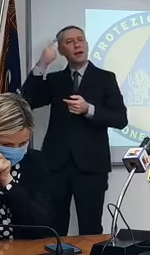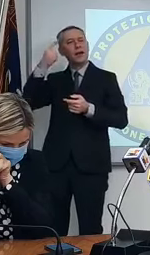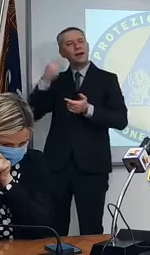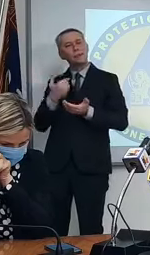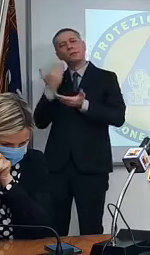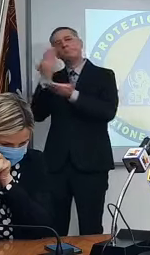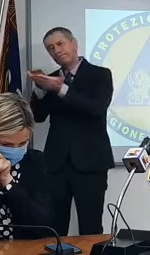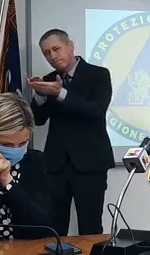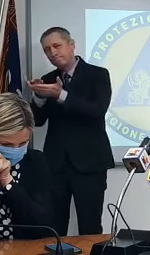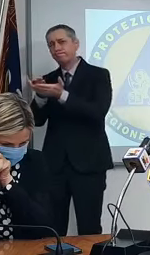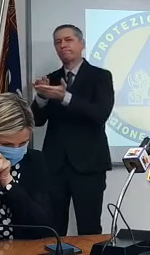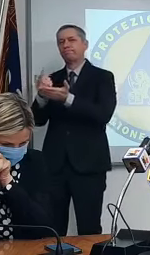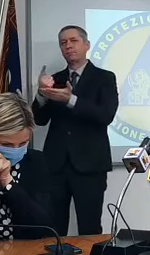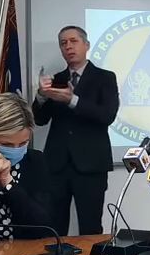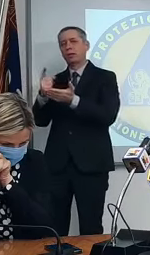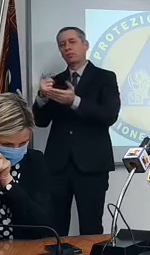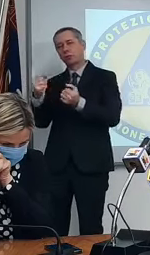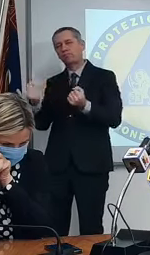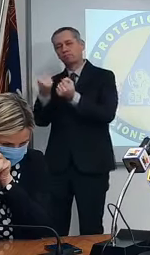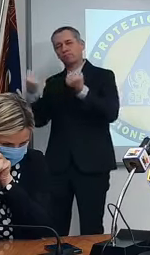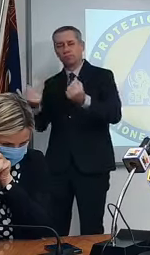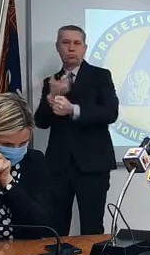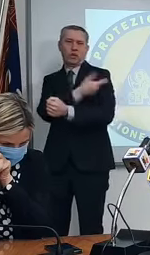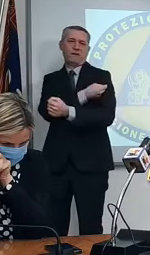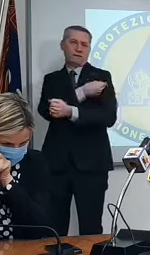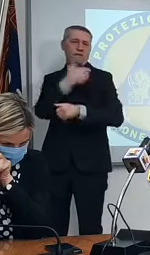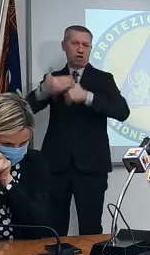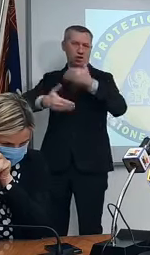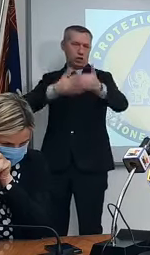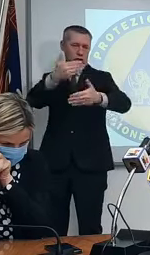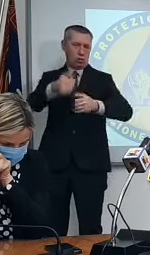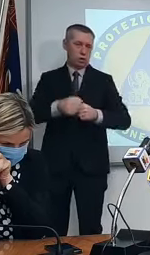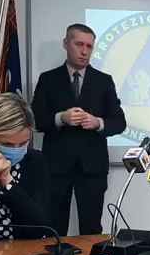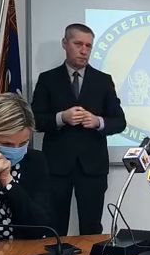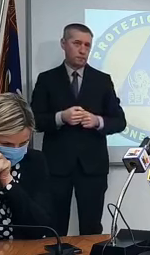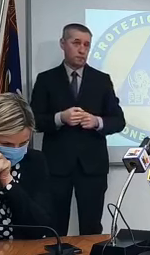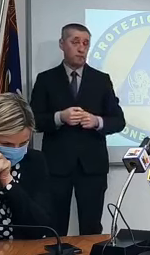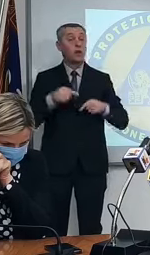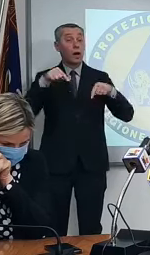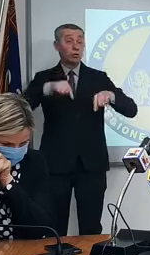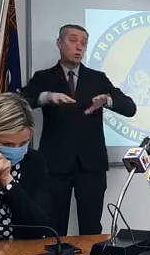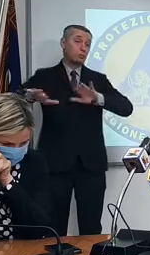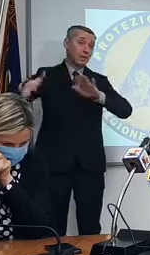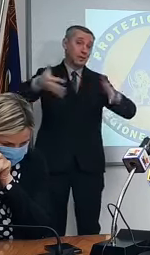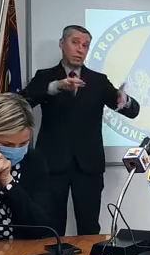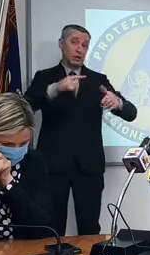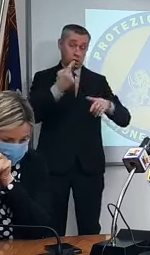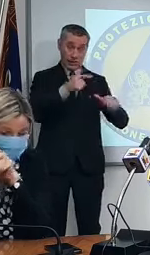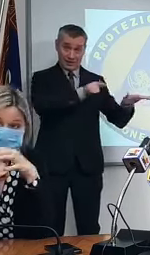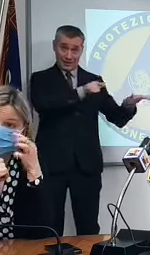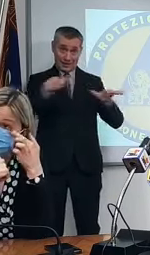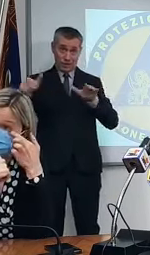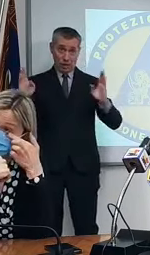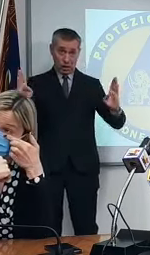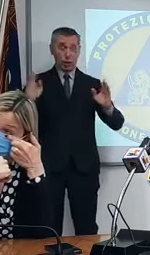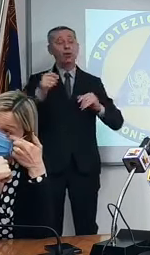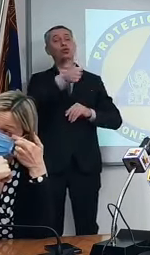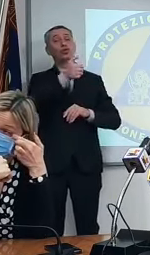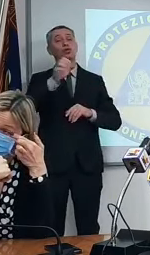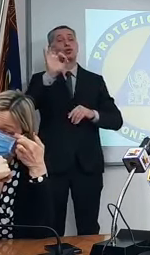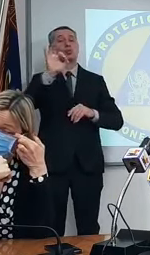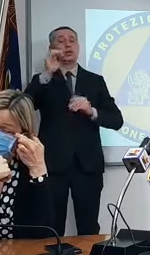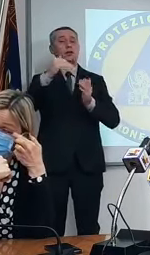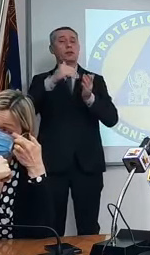più performanti nella vaccinazione. Considerate che noi abbiamo adesso mediamente ogni settimana 150.000